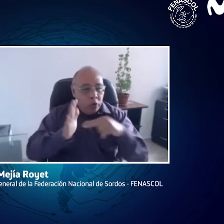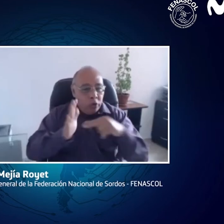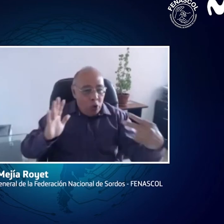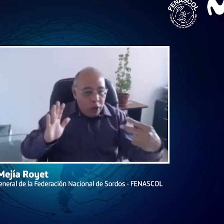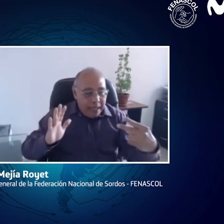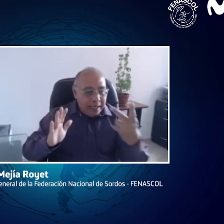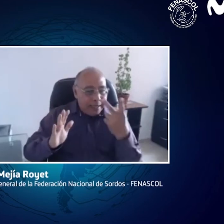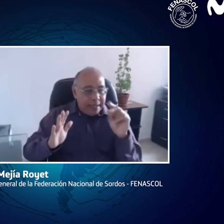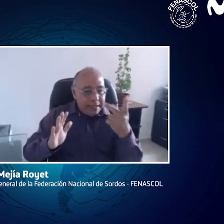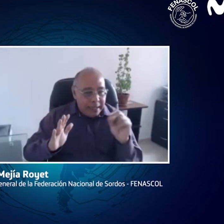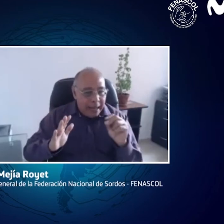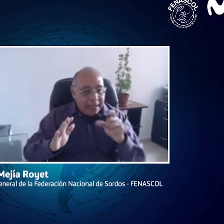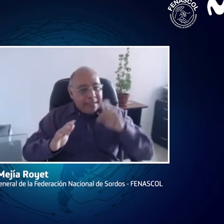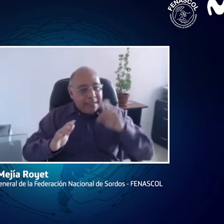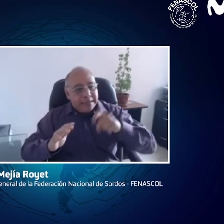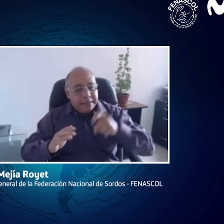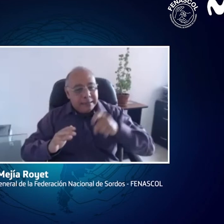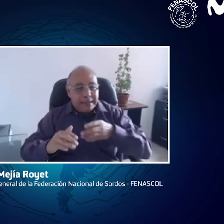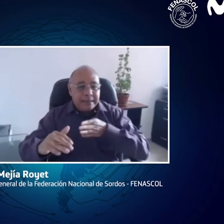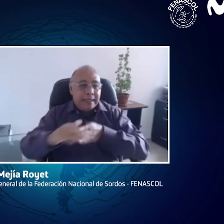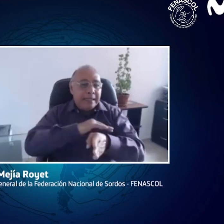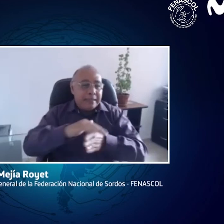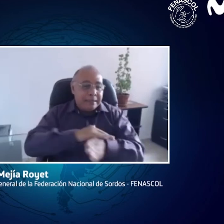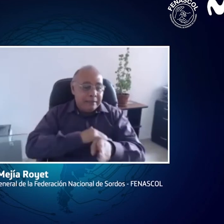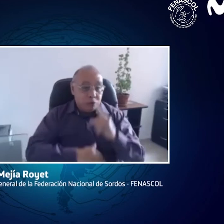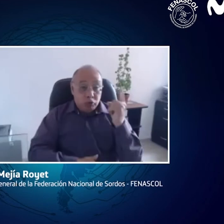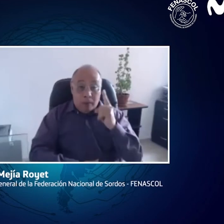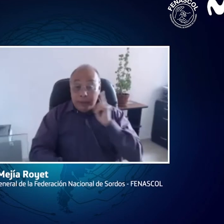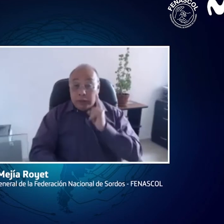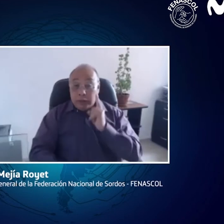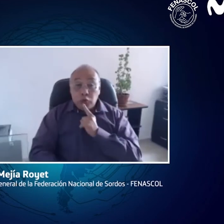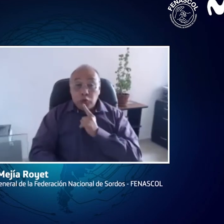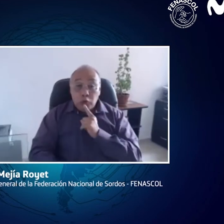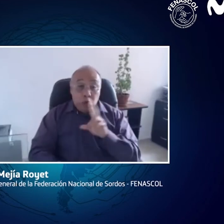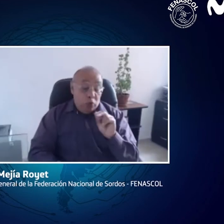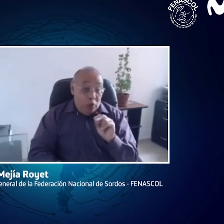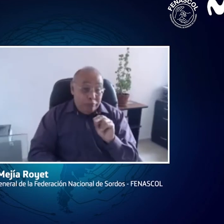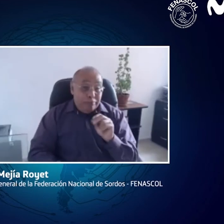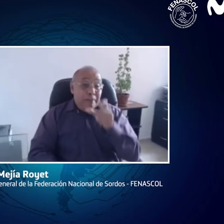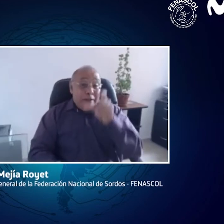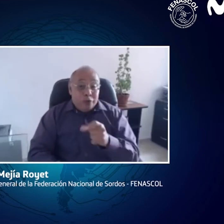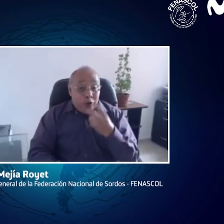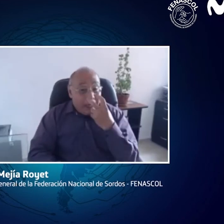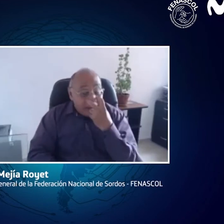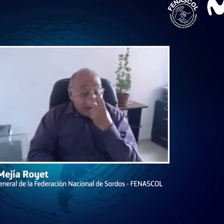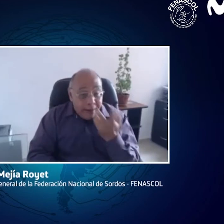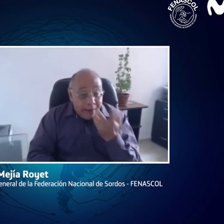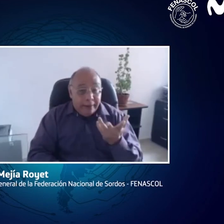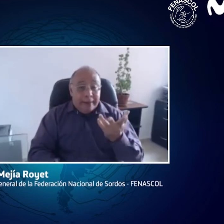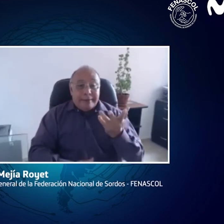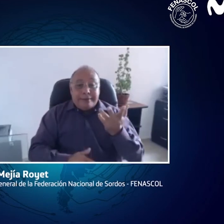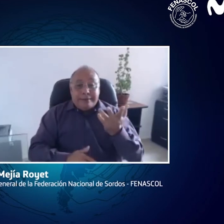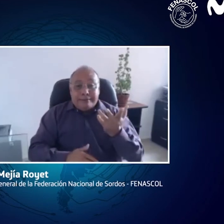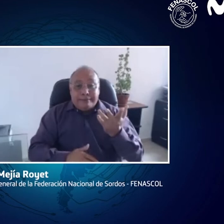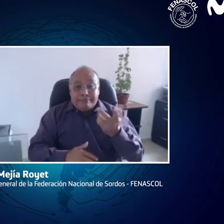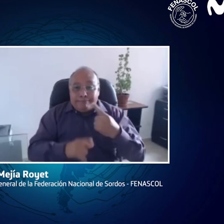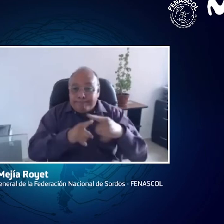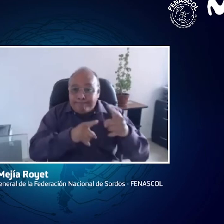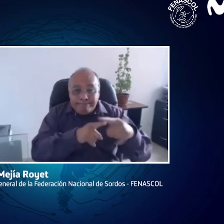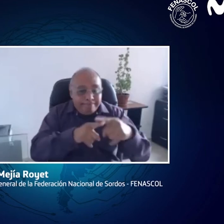todos, todos los espacios de tecnología y digitales deben ser accesibles, no solo para las personas sordas, también para las